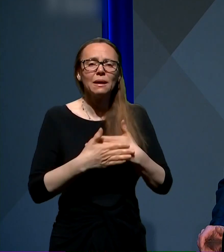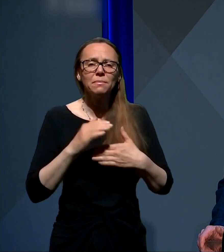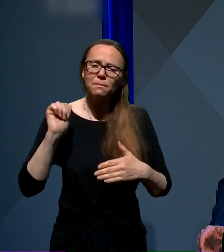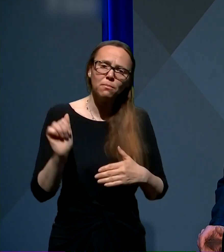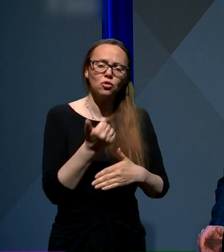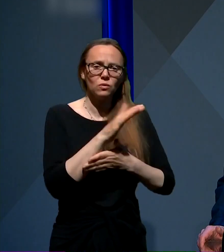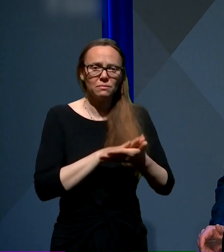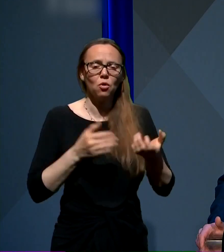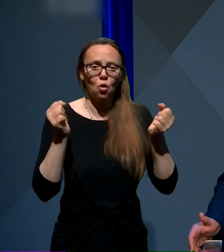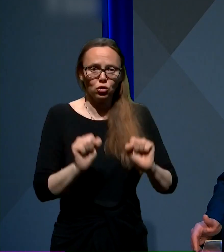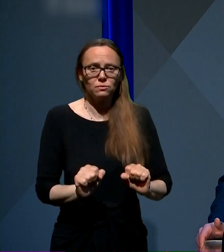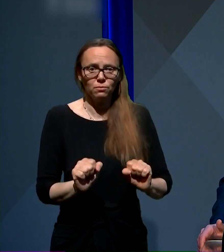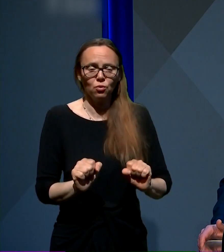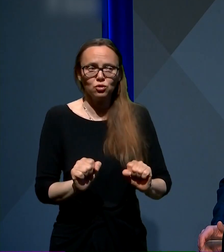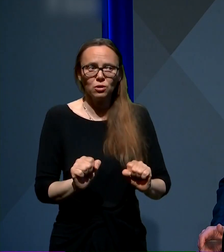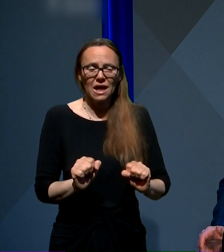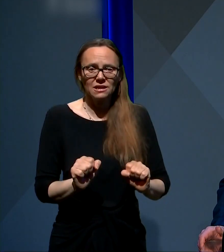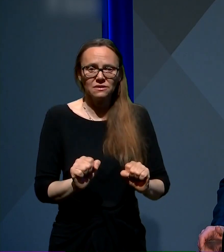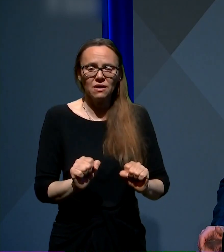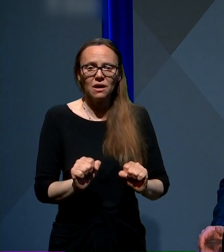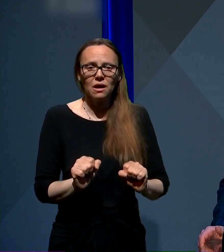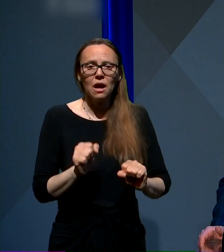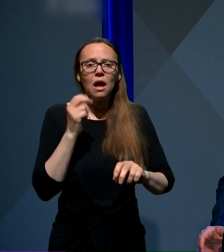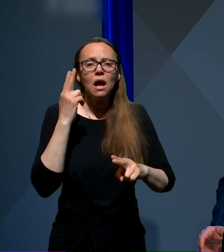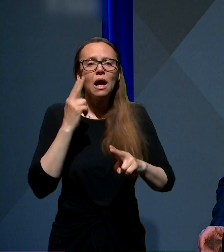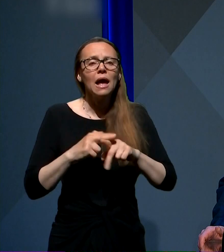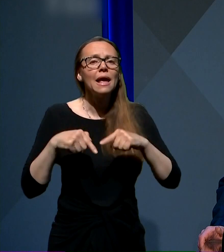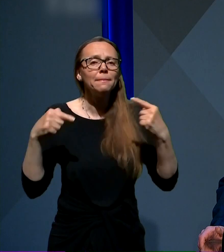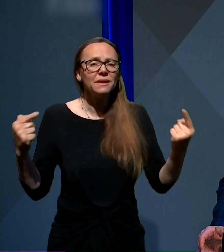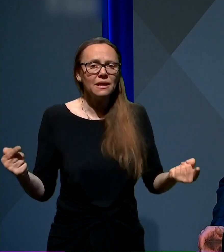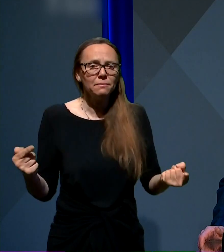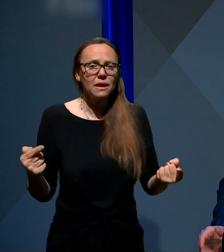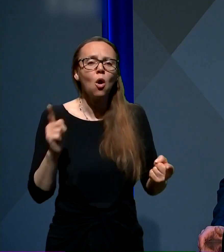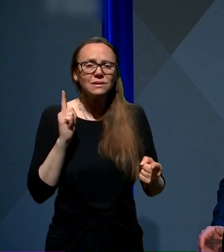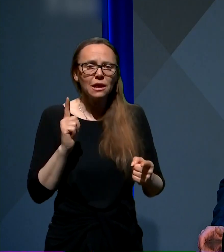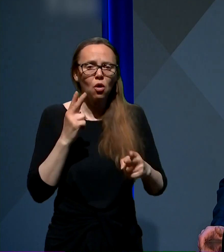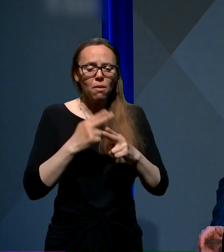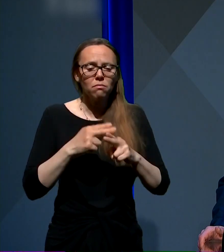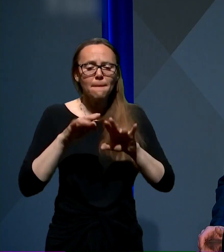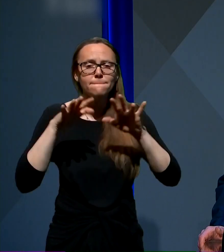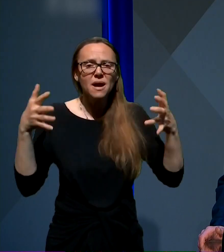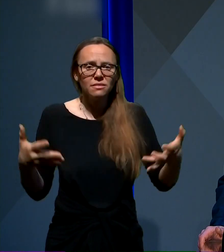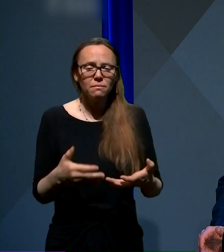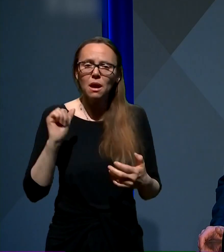gospodarstva epidemija oziroma pandemija ponovi.